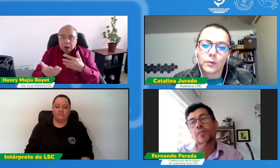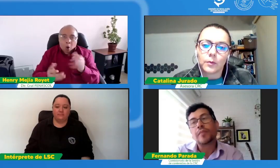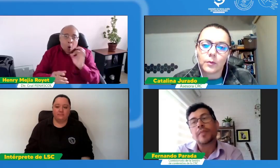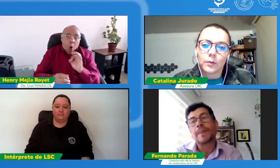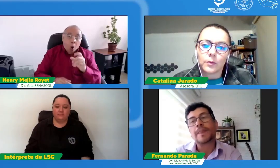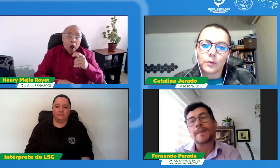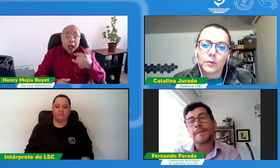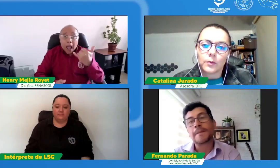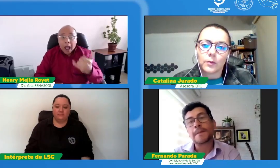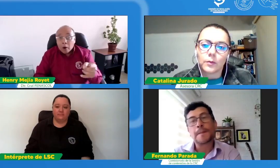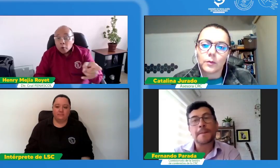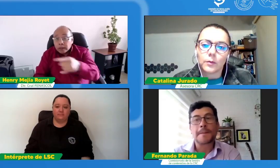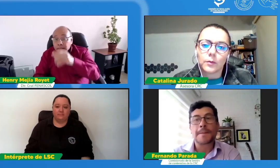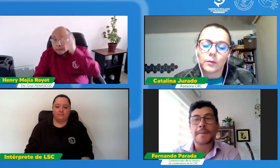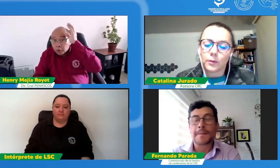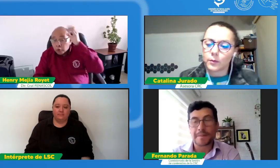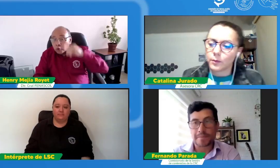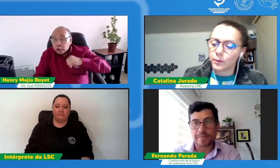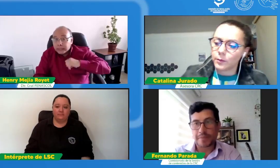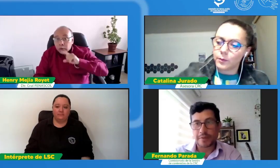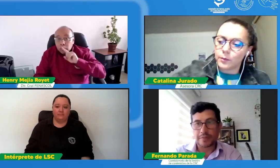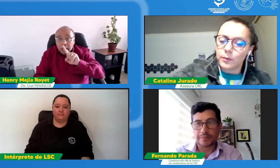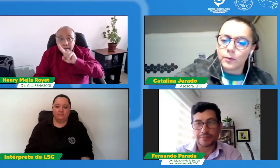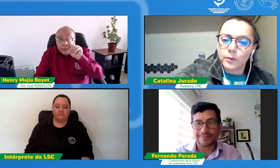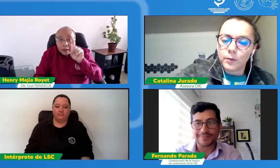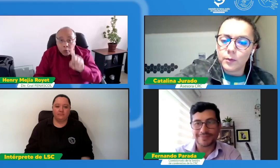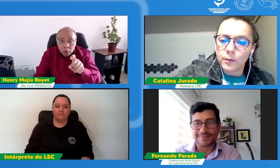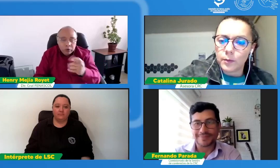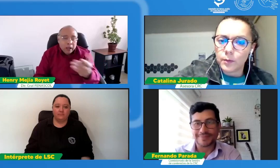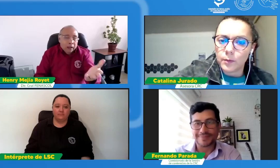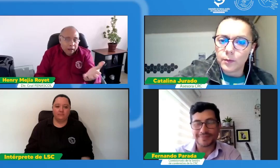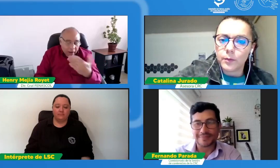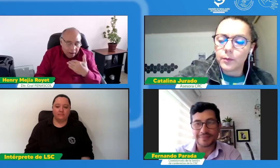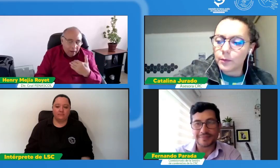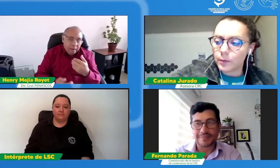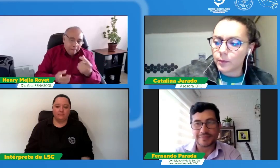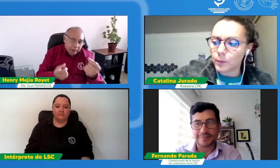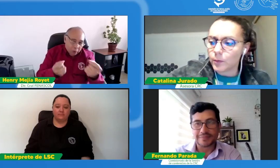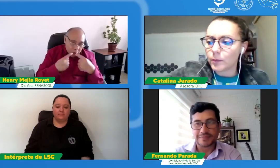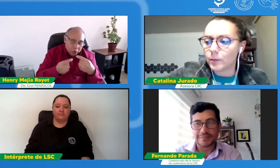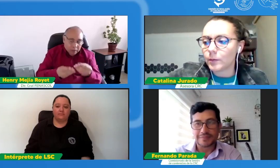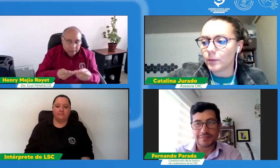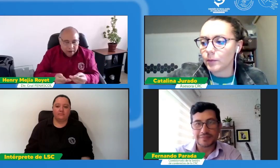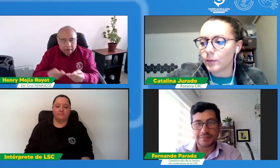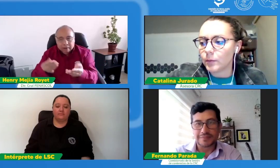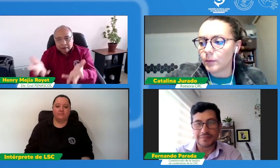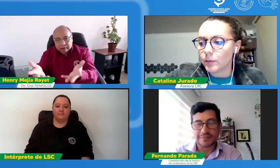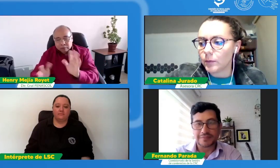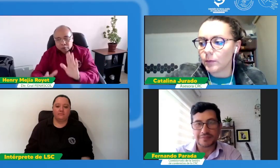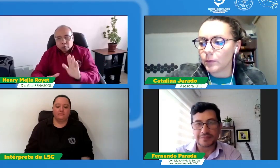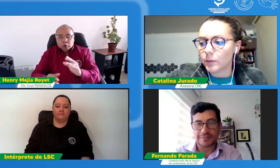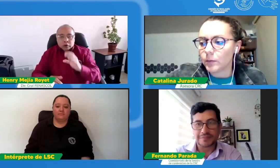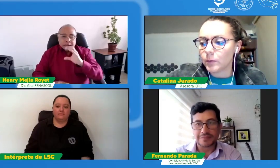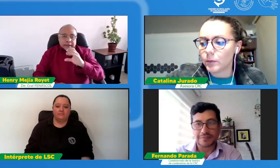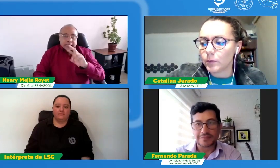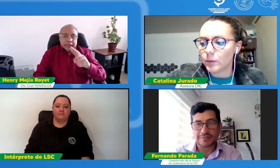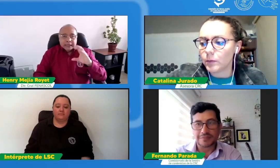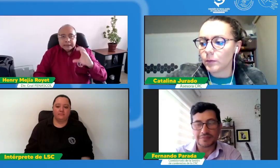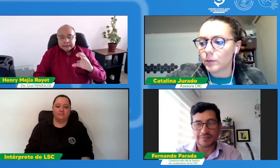dudas o cuál es su comentario respecto a este tema si de pronto tienen una pregunta háganla pregunten para